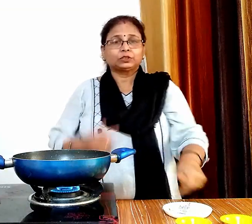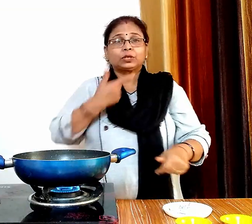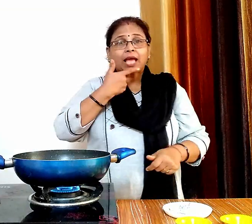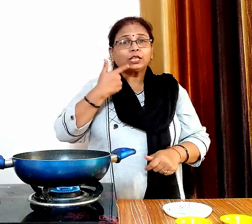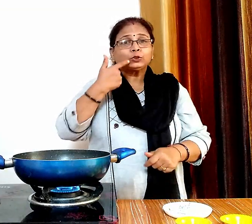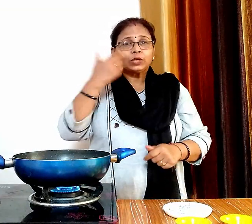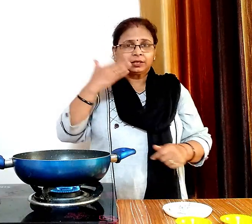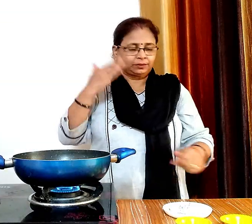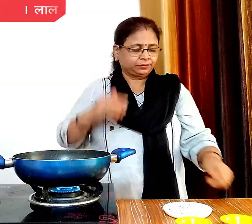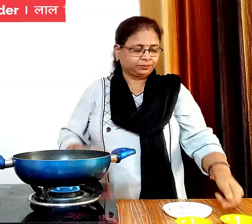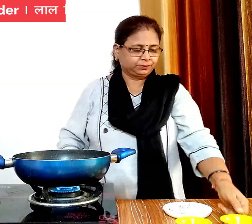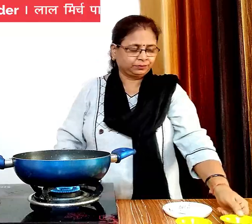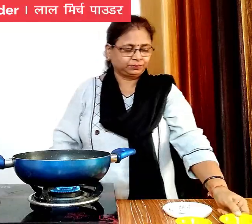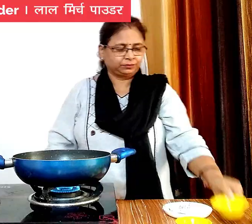एक चमच लाल मिश पाउडर